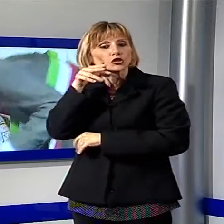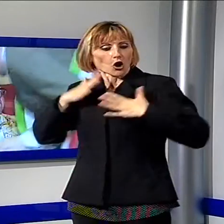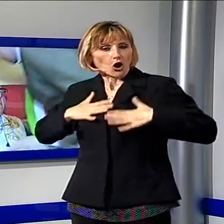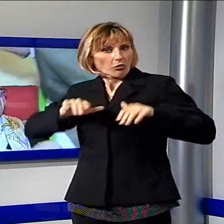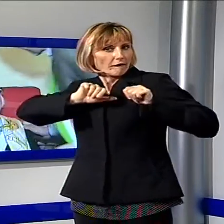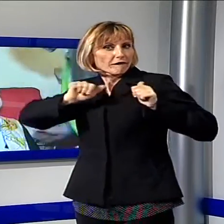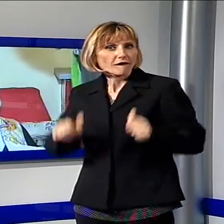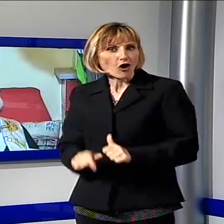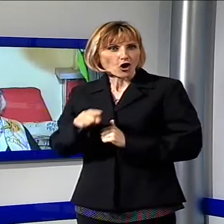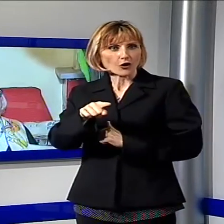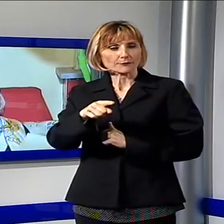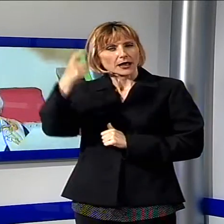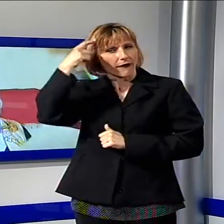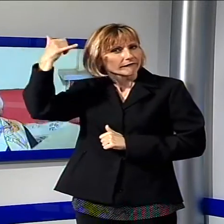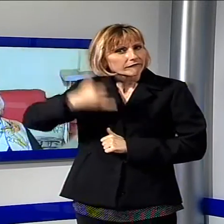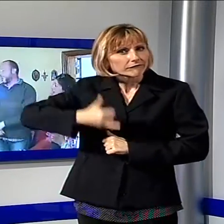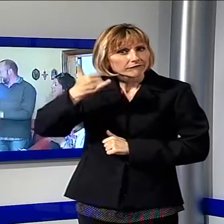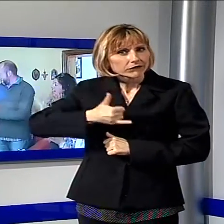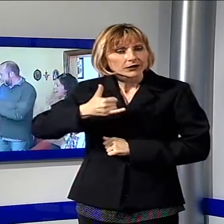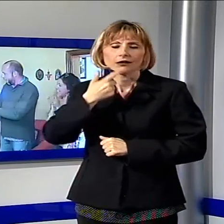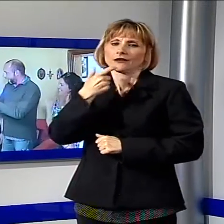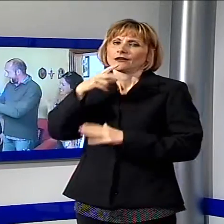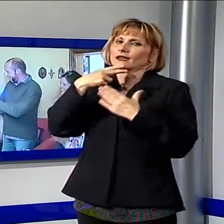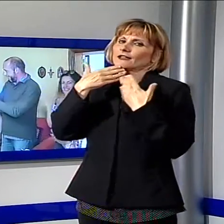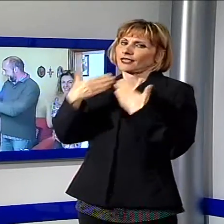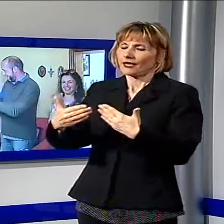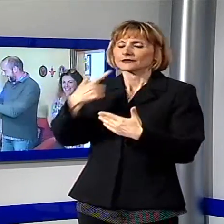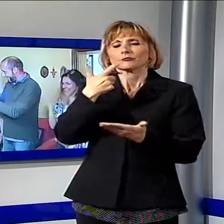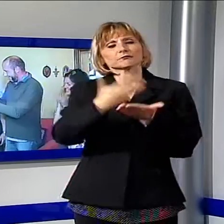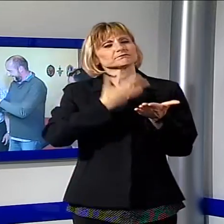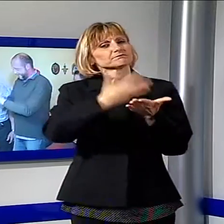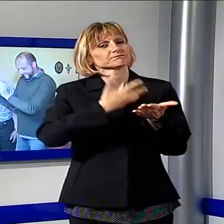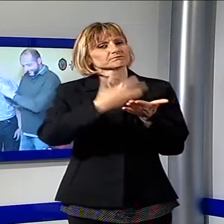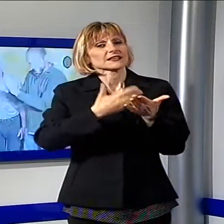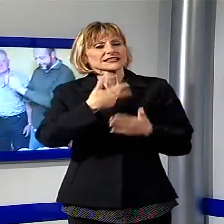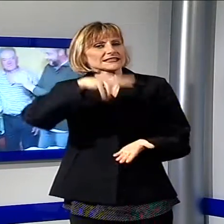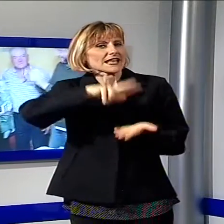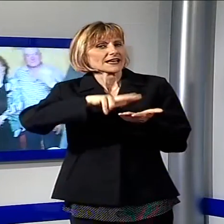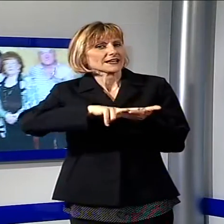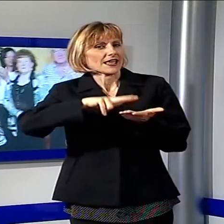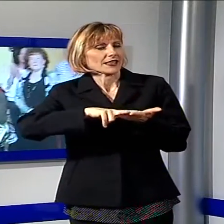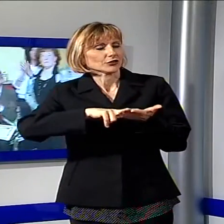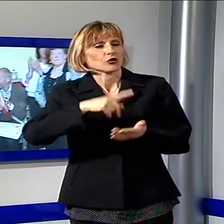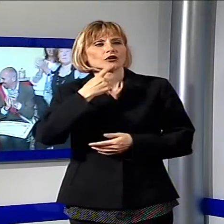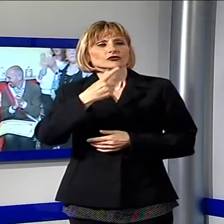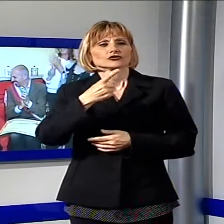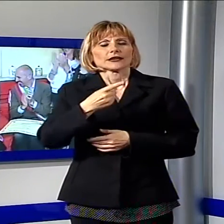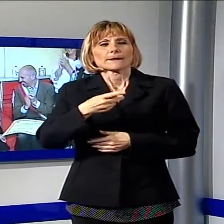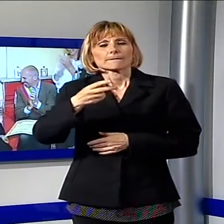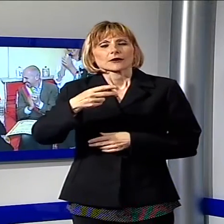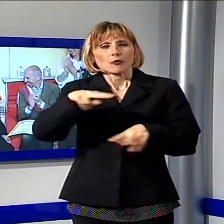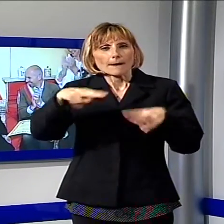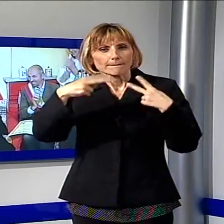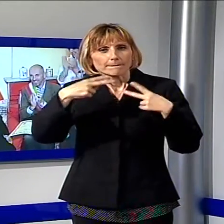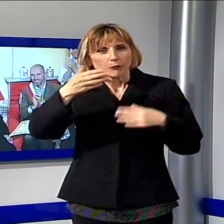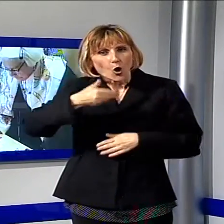fisiche e mentali ha ringraziato il primo cittadino e ci ha poi confidato il segreto della sua longevità, tanti maccheroni